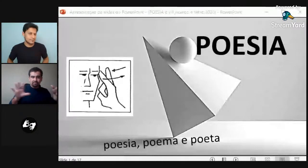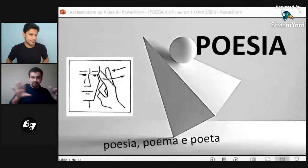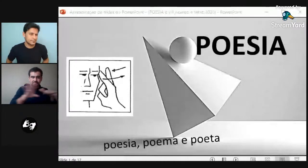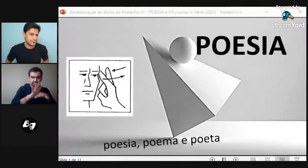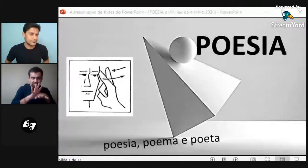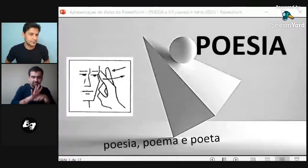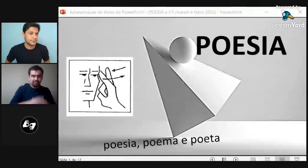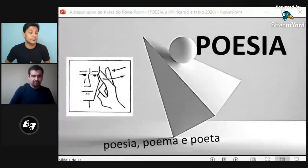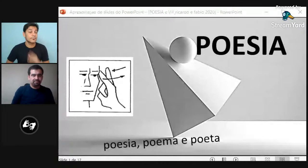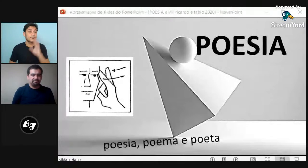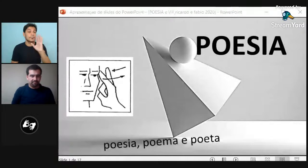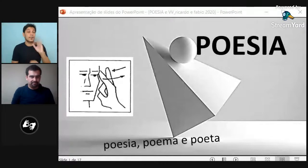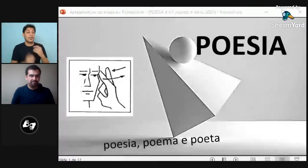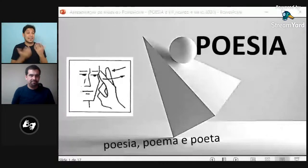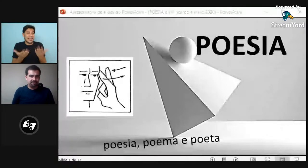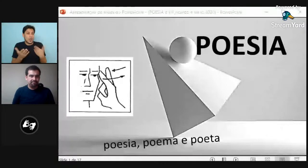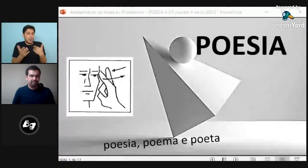a mí me invitaron a trabajar